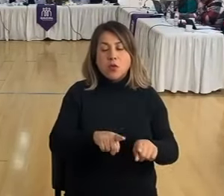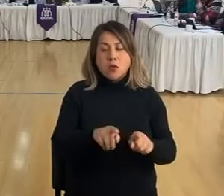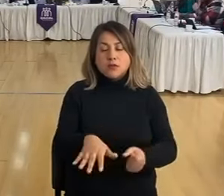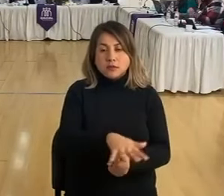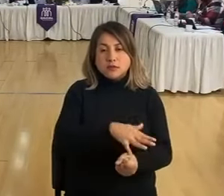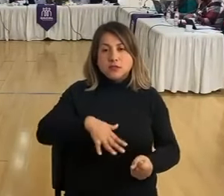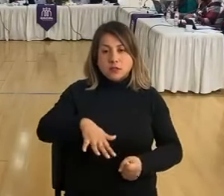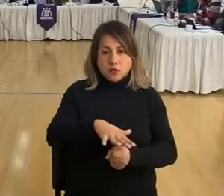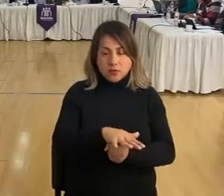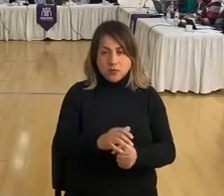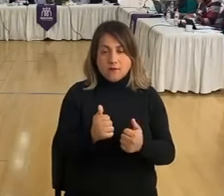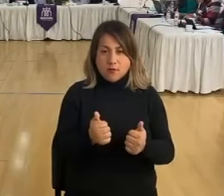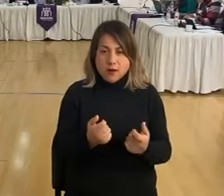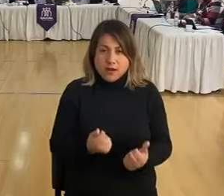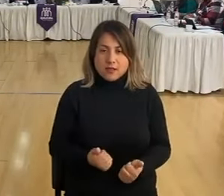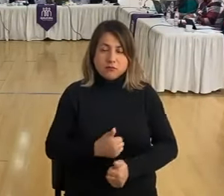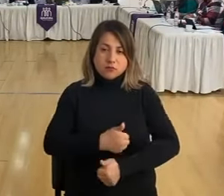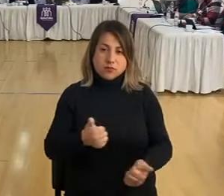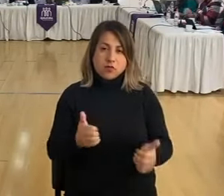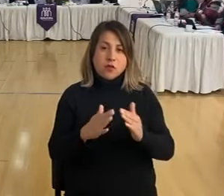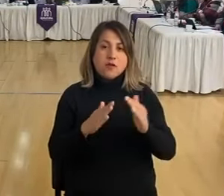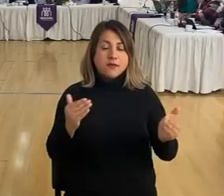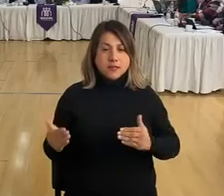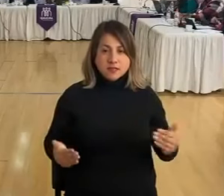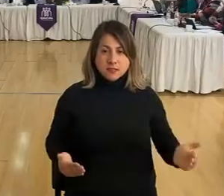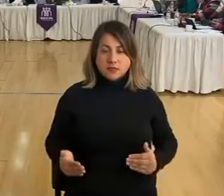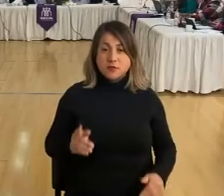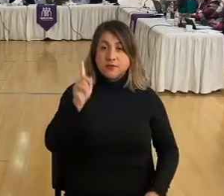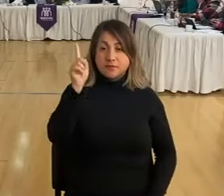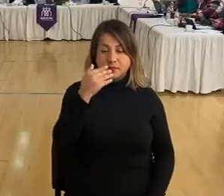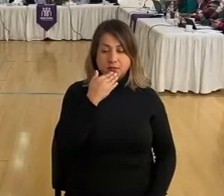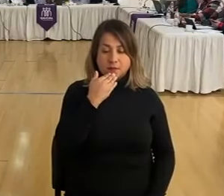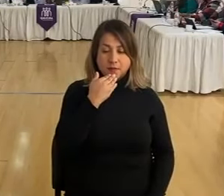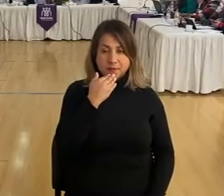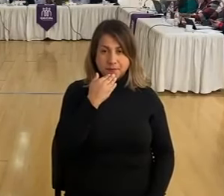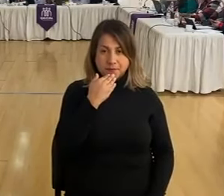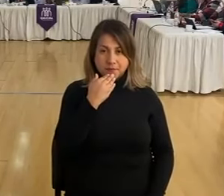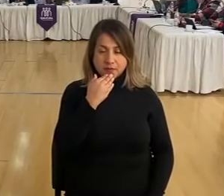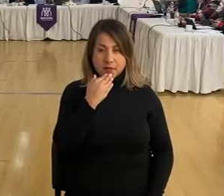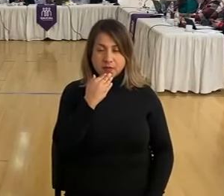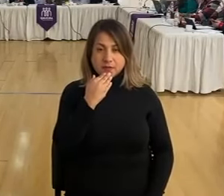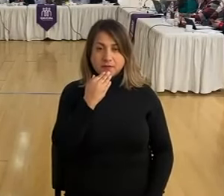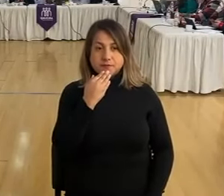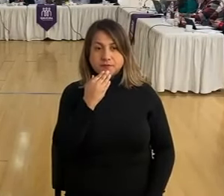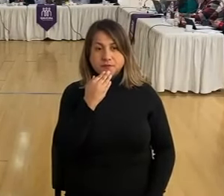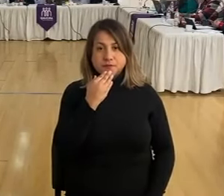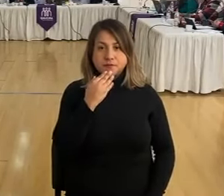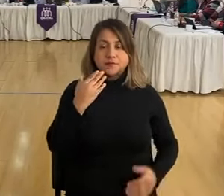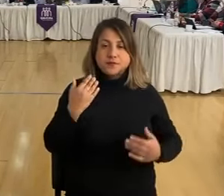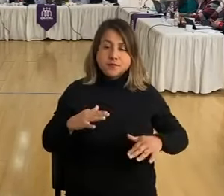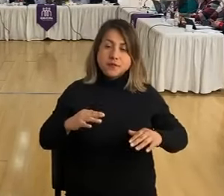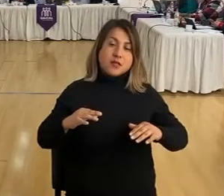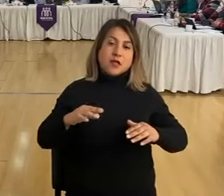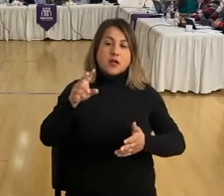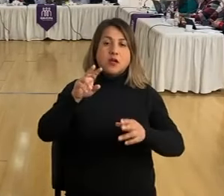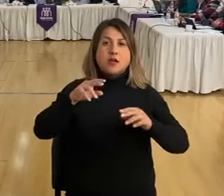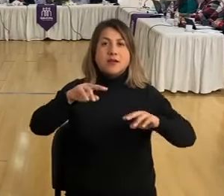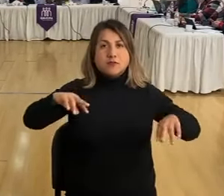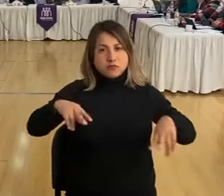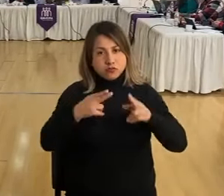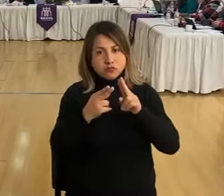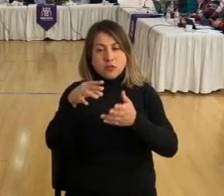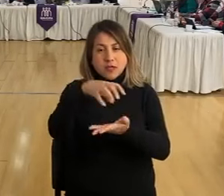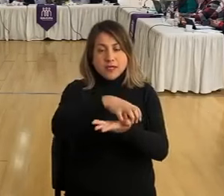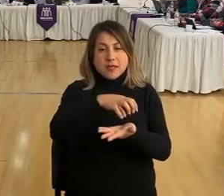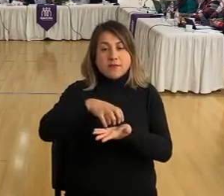de calidad para todos los vecinos. Y hablando de todo lo que es la infraestructura, quiero